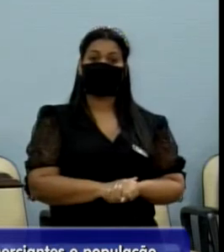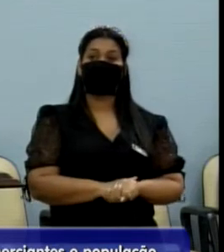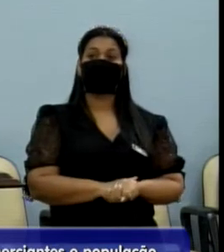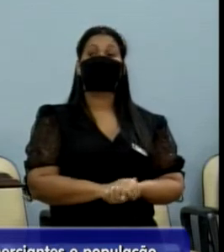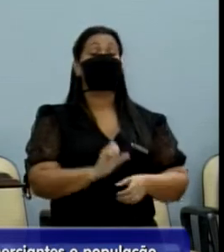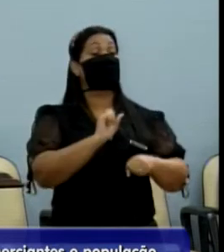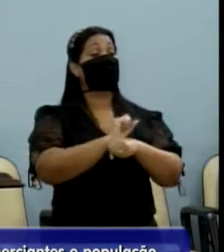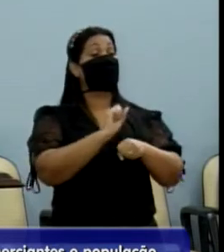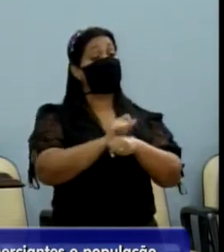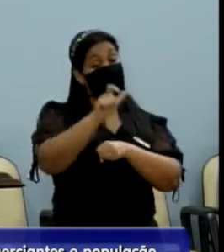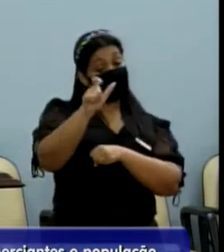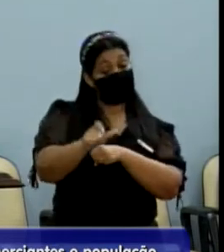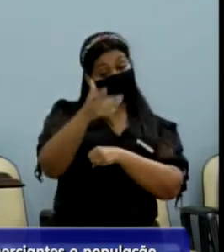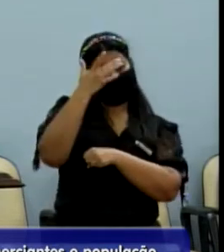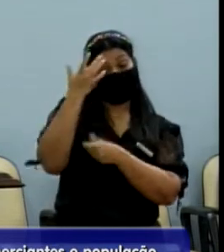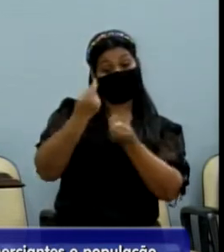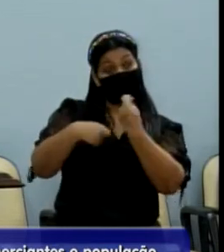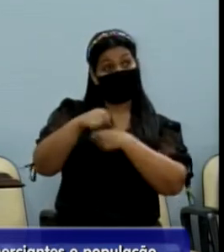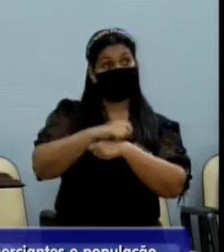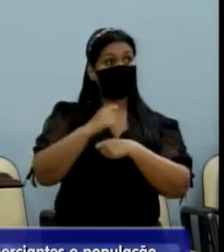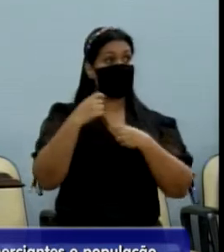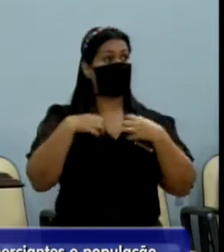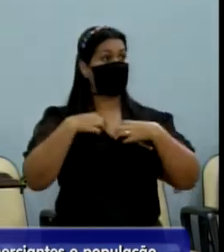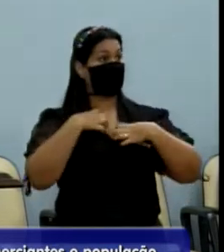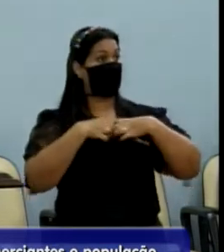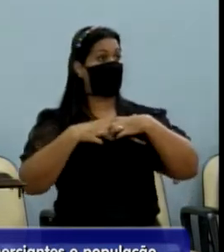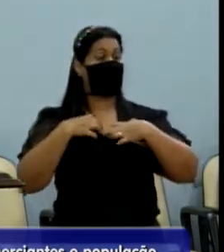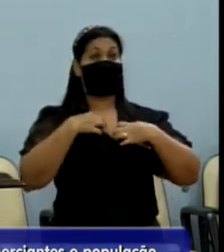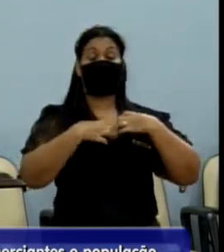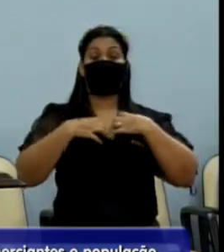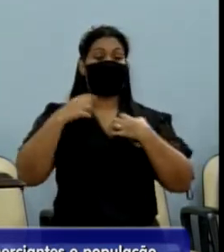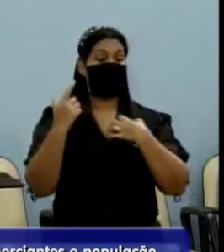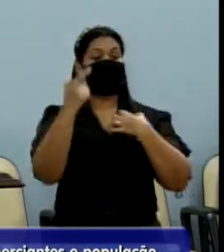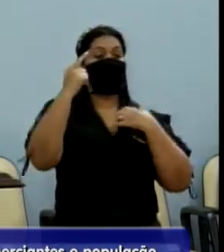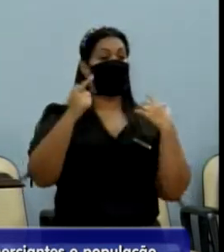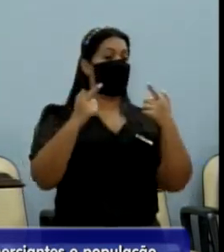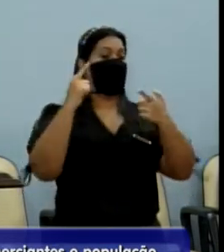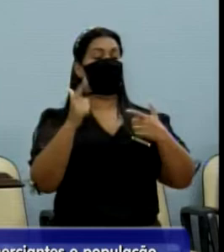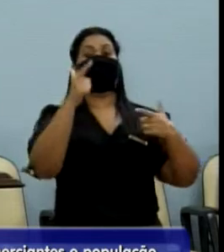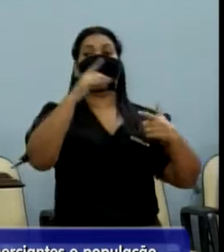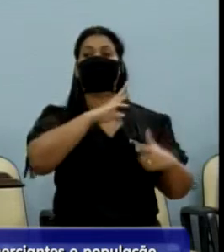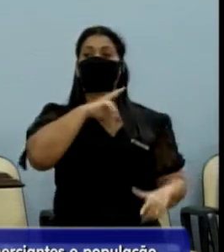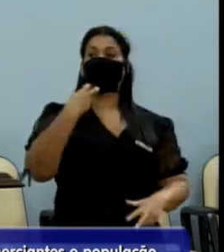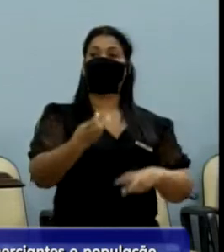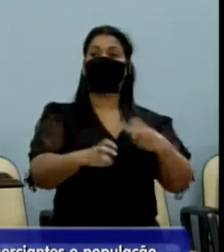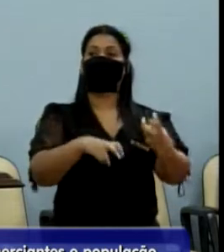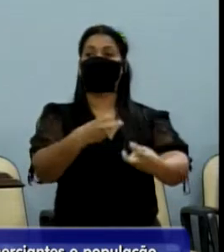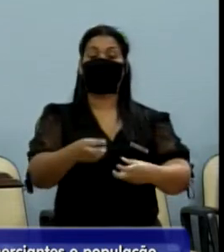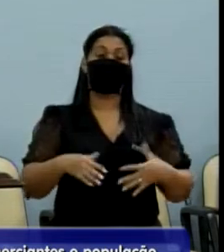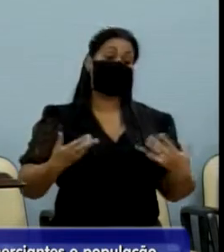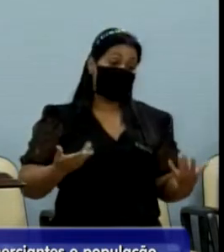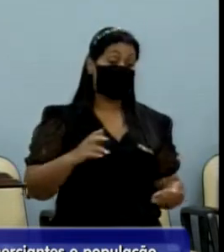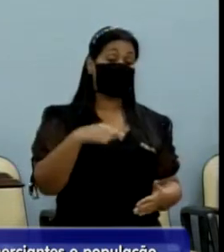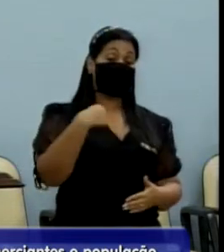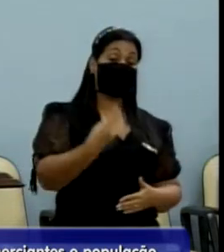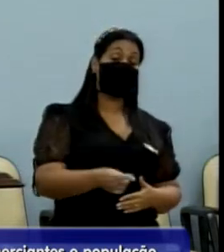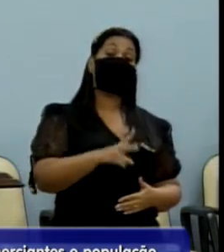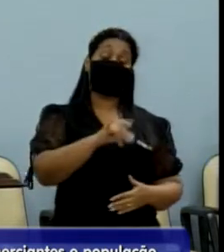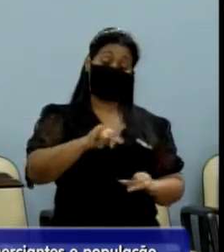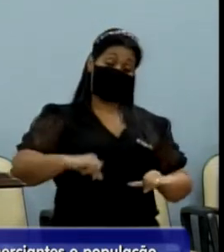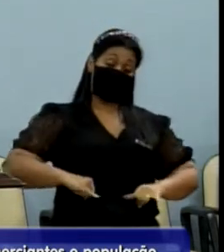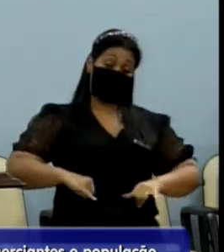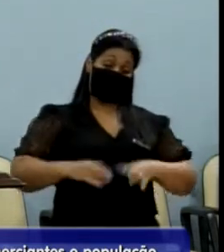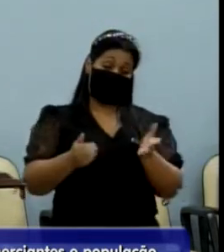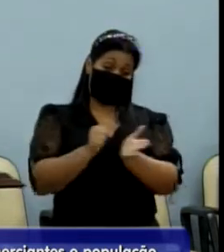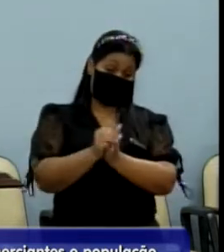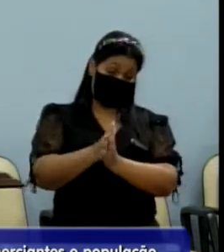esperando um comerciante ficar louco e matar alguém de morador de rua lá e ele depois se sofrem as consequências.